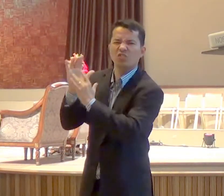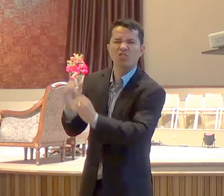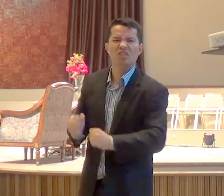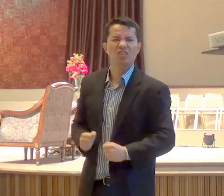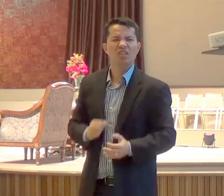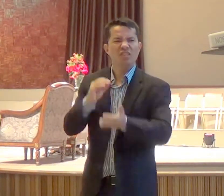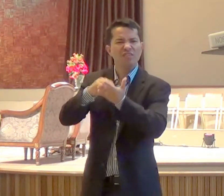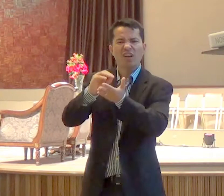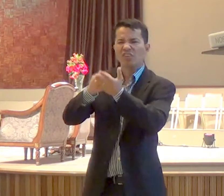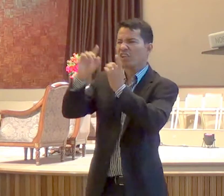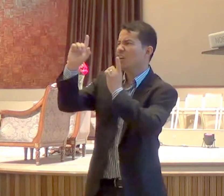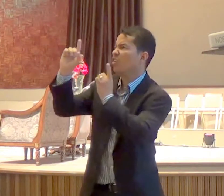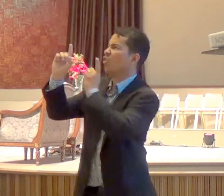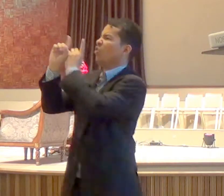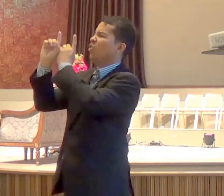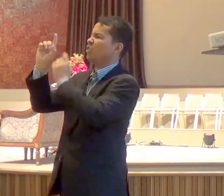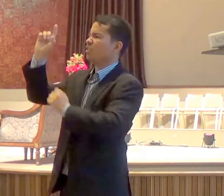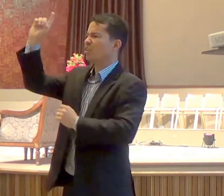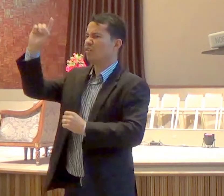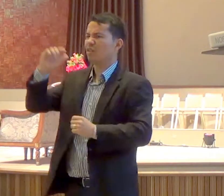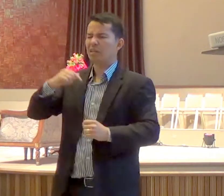Será que a nossa mensagem está errada e está atraindo errado?